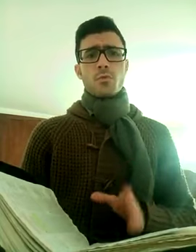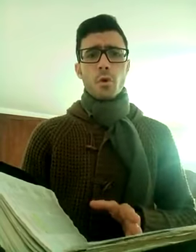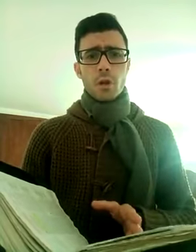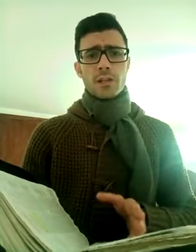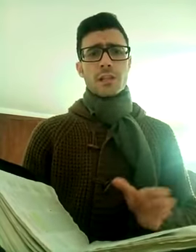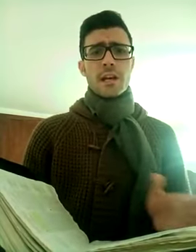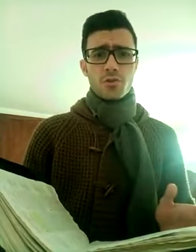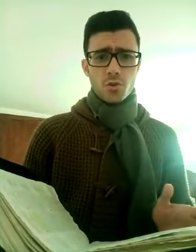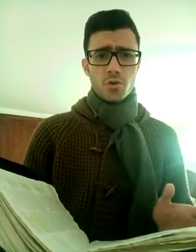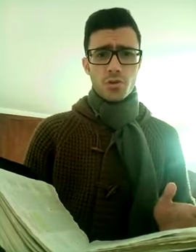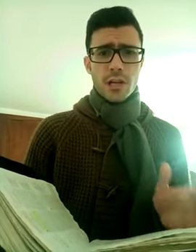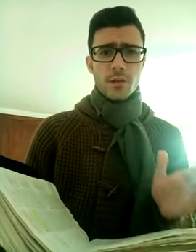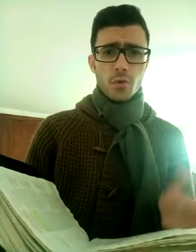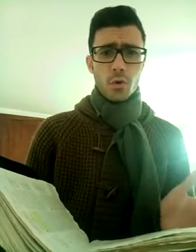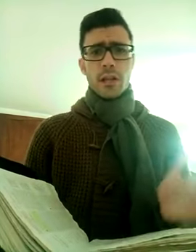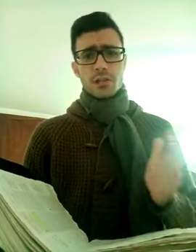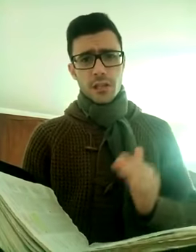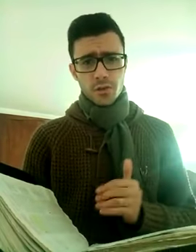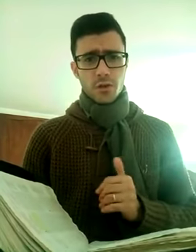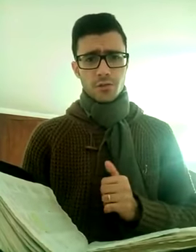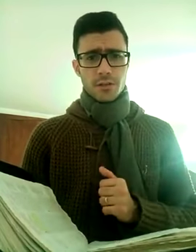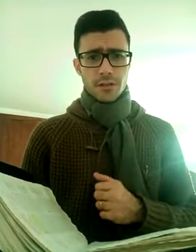nulla c'è da aggiungere, nulla c da togliere,